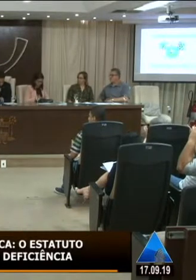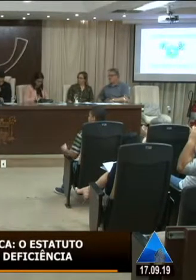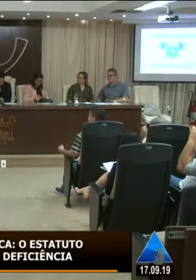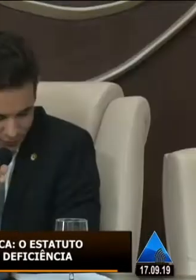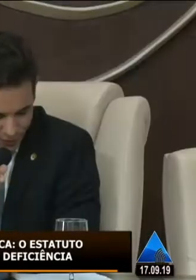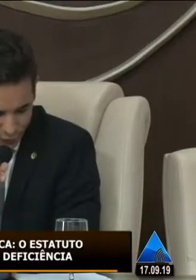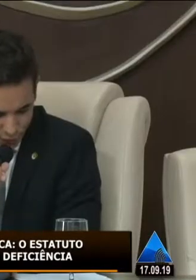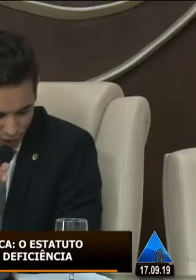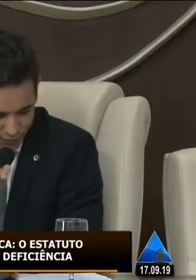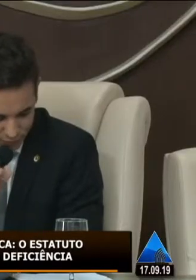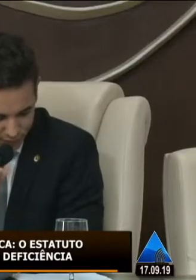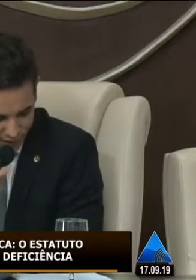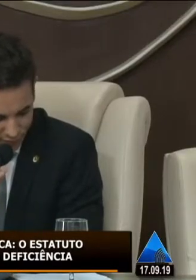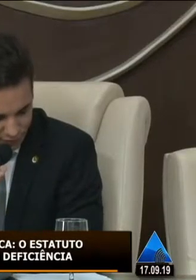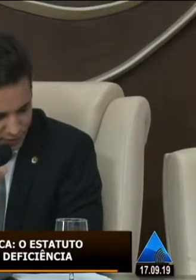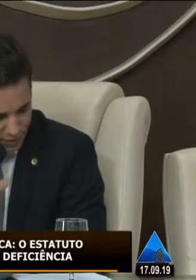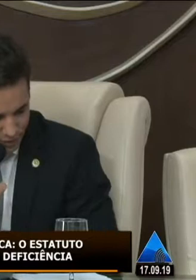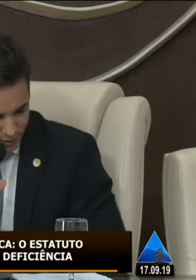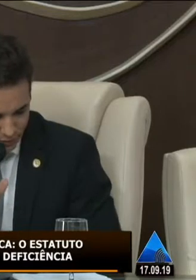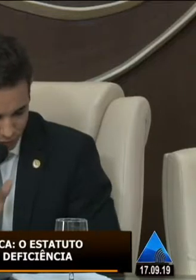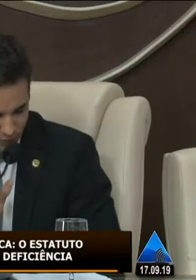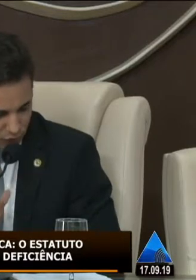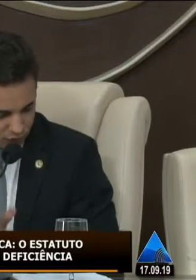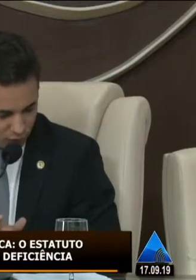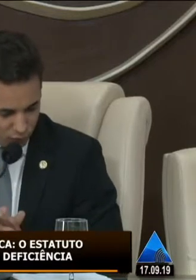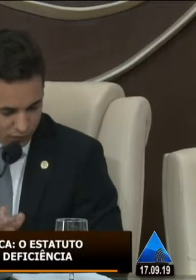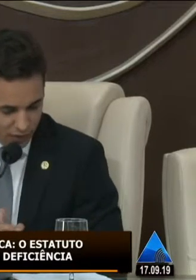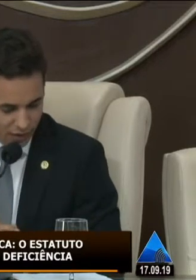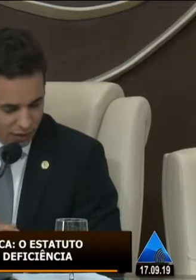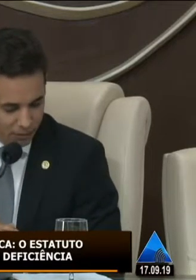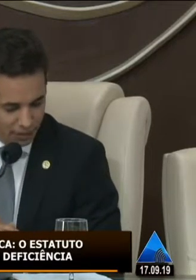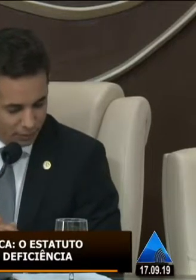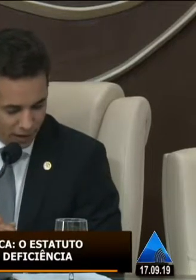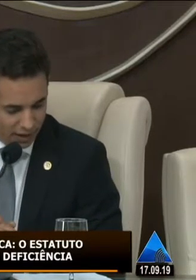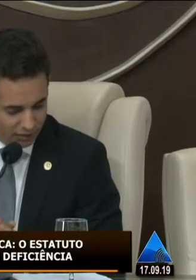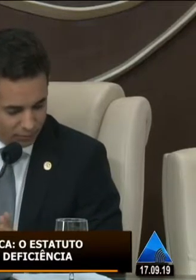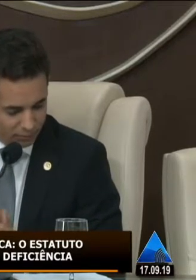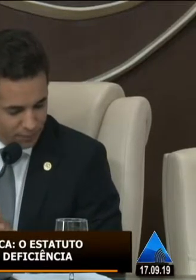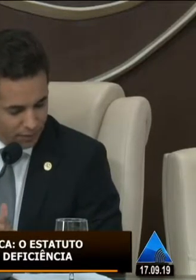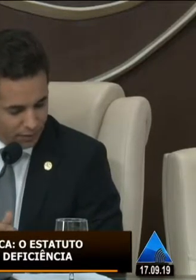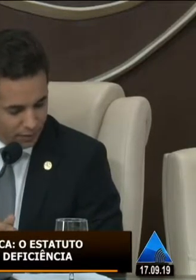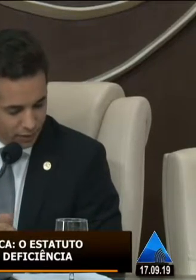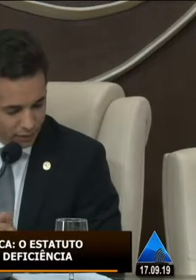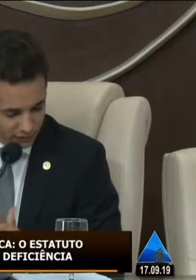agradeço Maria do Carmo pelas palavras nesse momento gostaria de convidar a Melly Marques